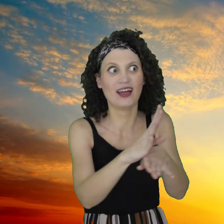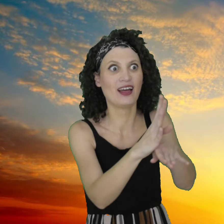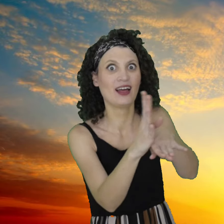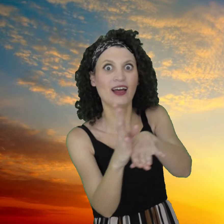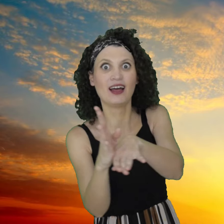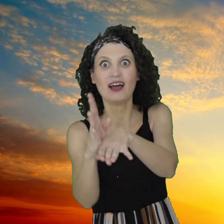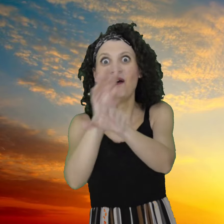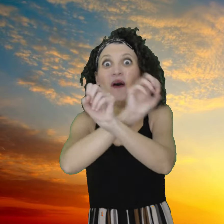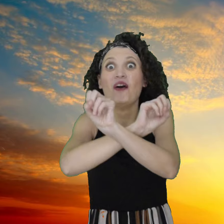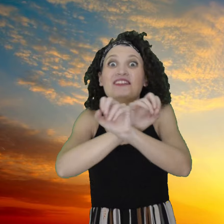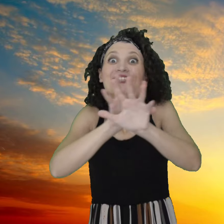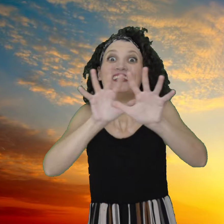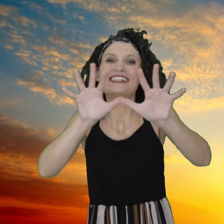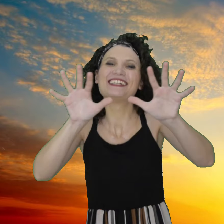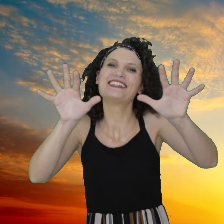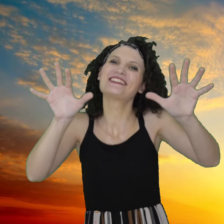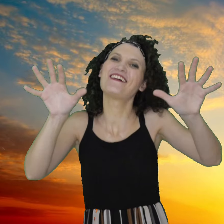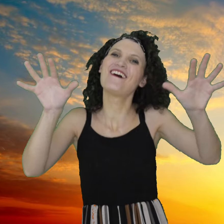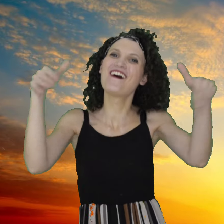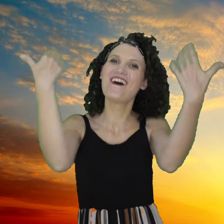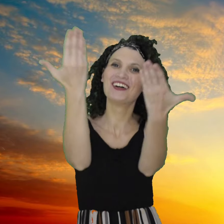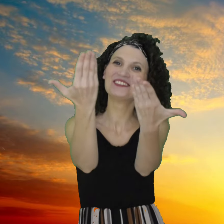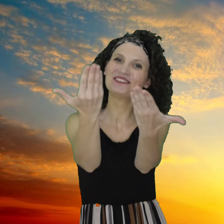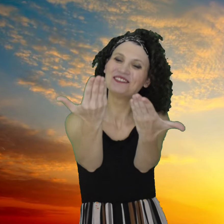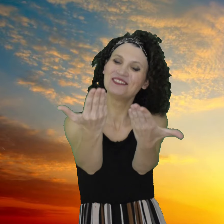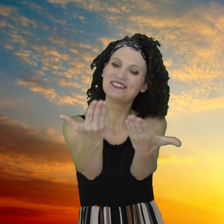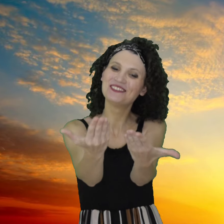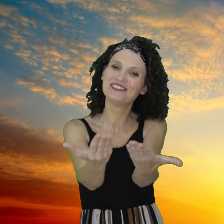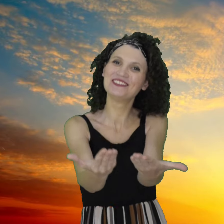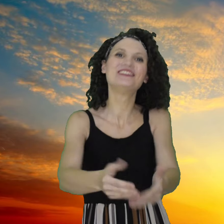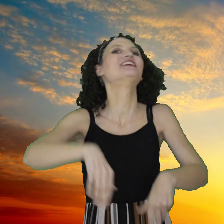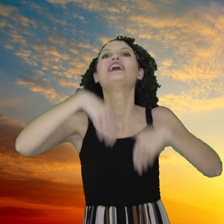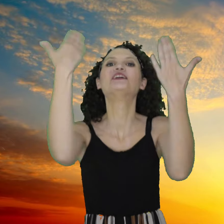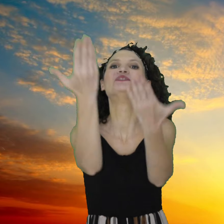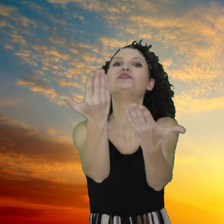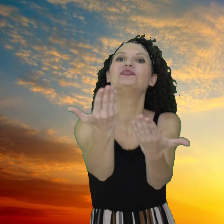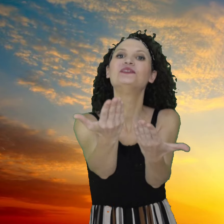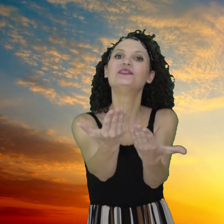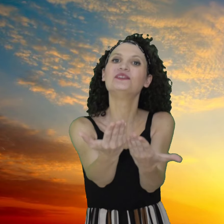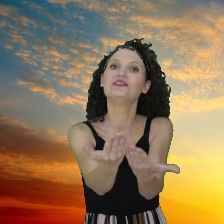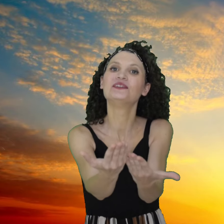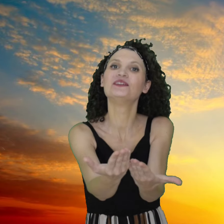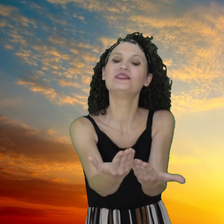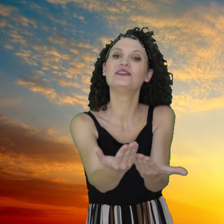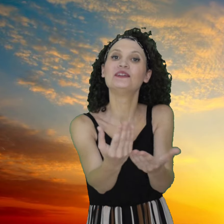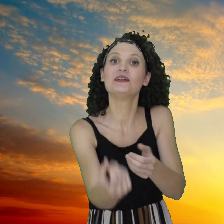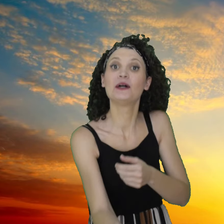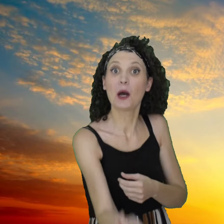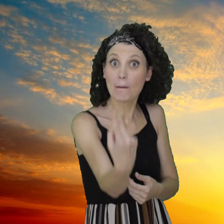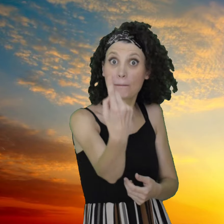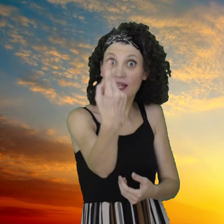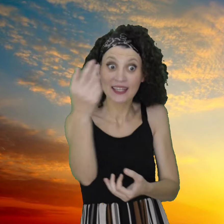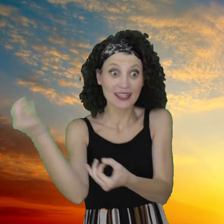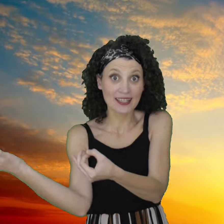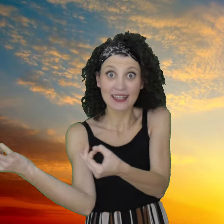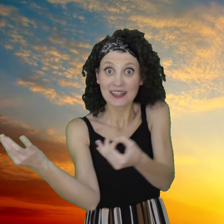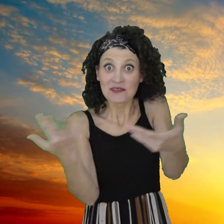'improvviso tu, tu Cadi